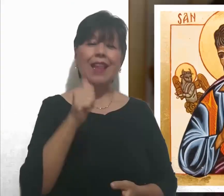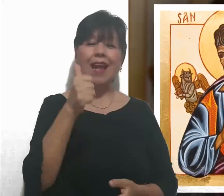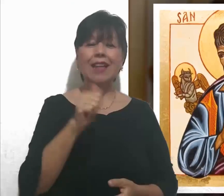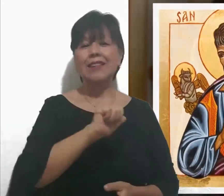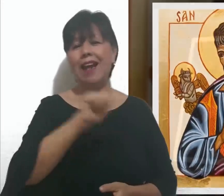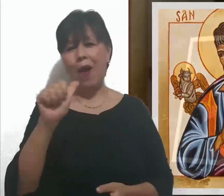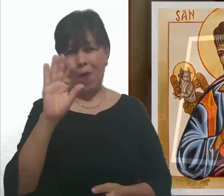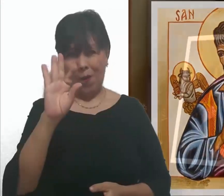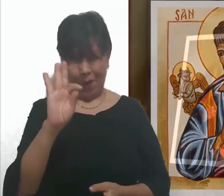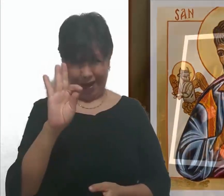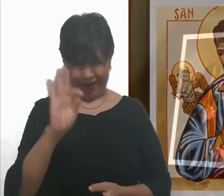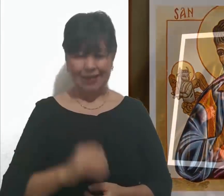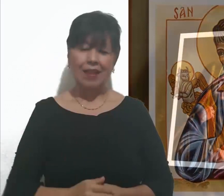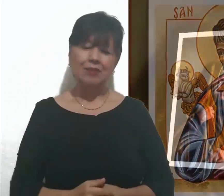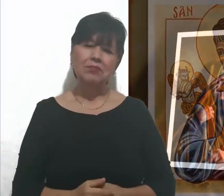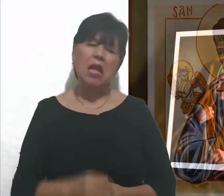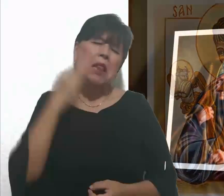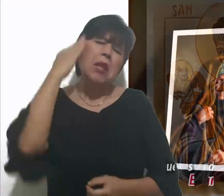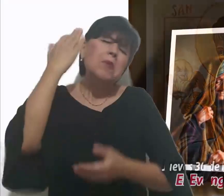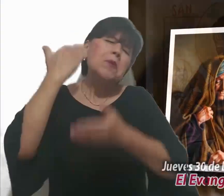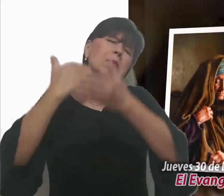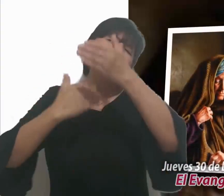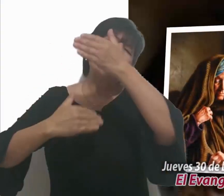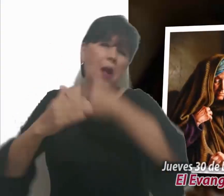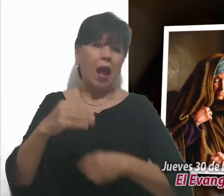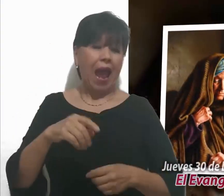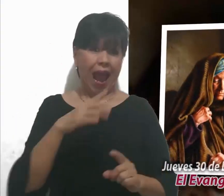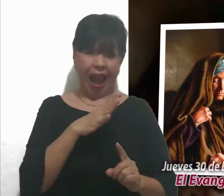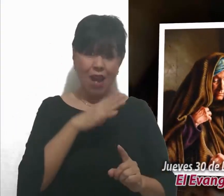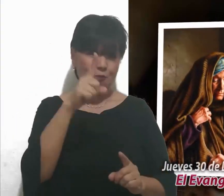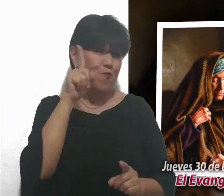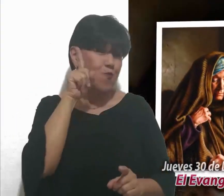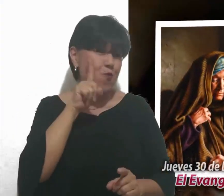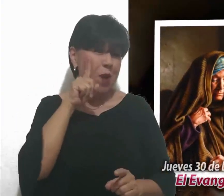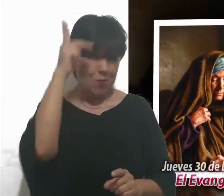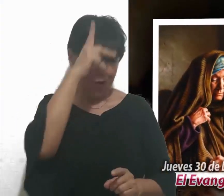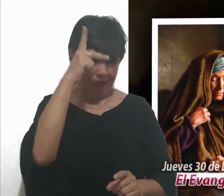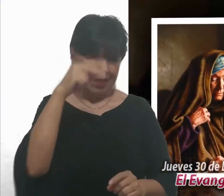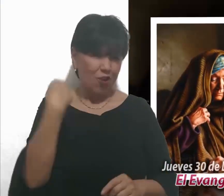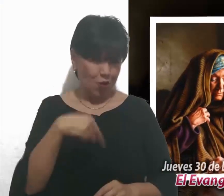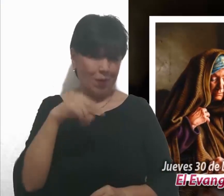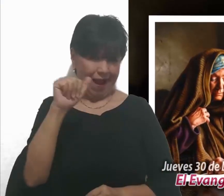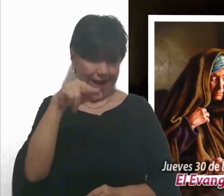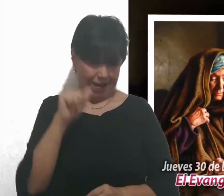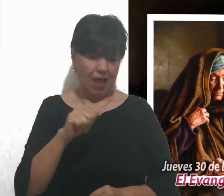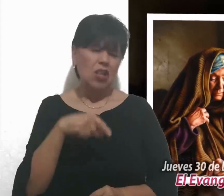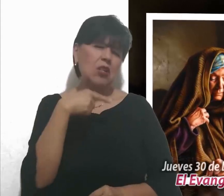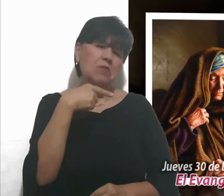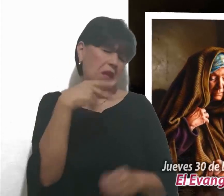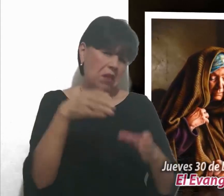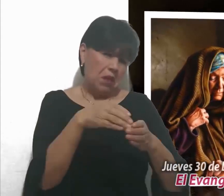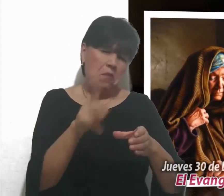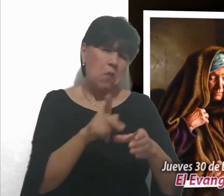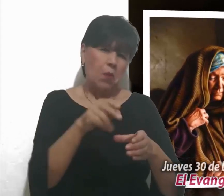40. En aquel tiempo, había una profetisa, Ana, hija de Fanuel de la tribu de